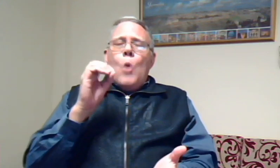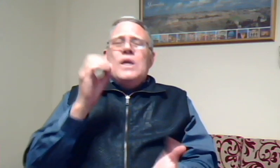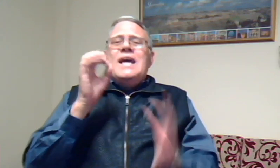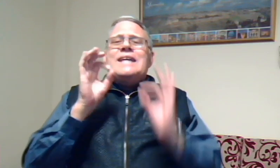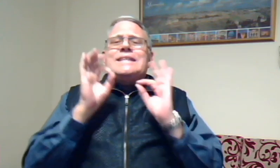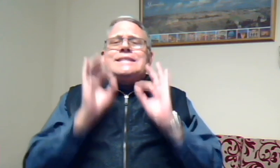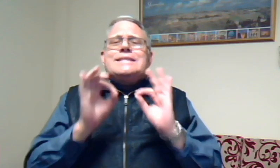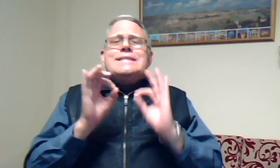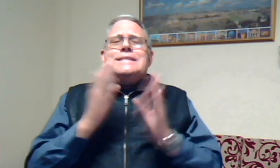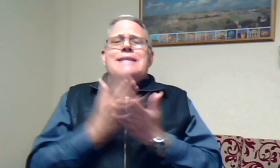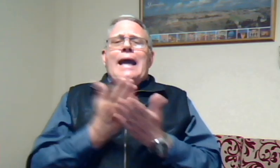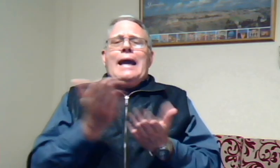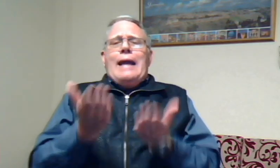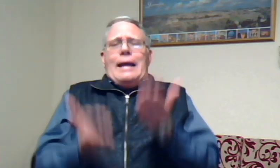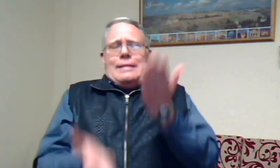sekerheid